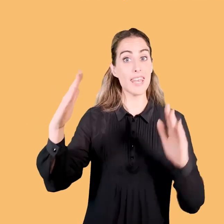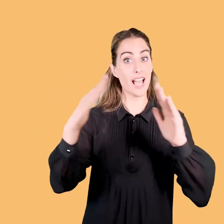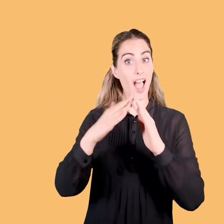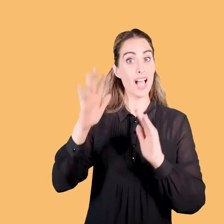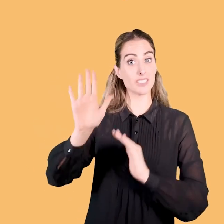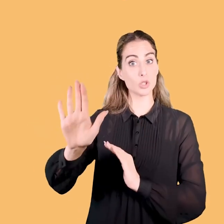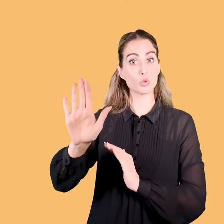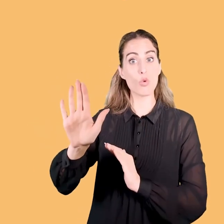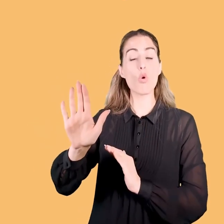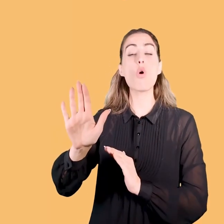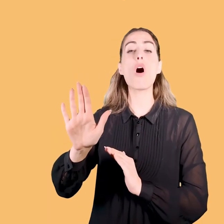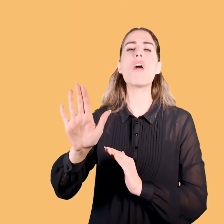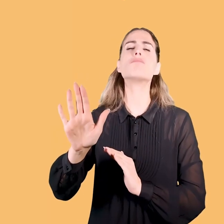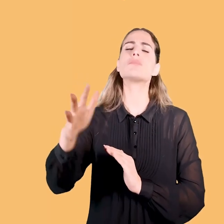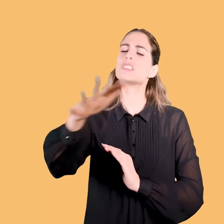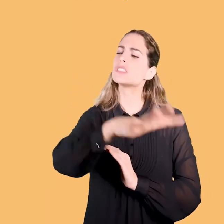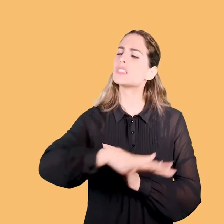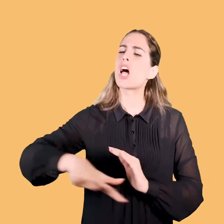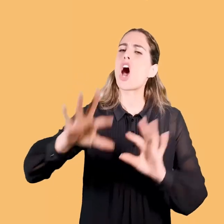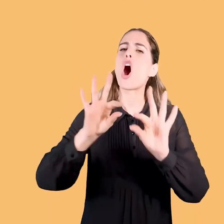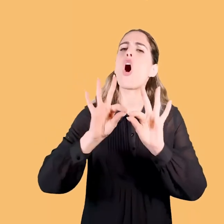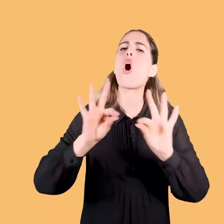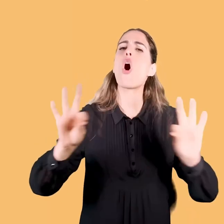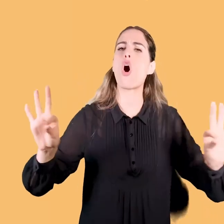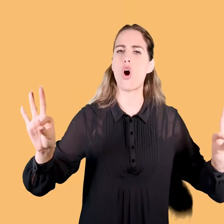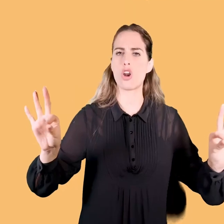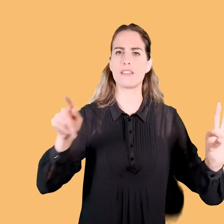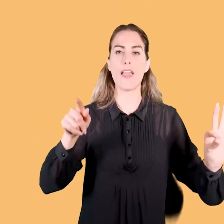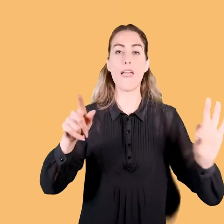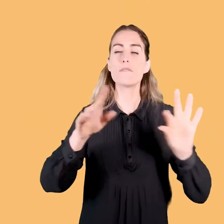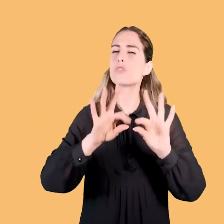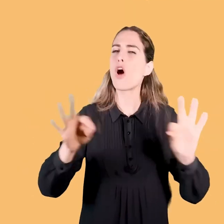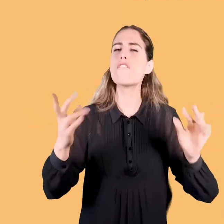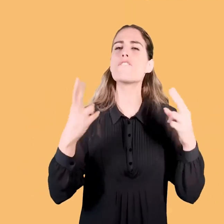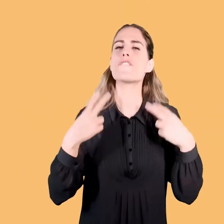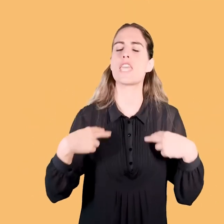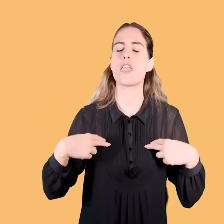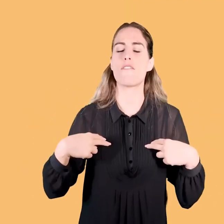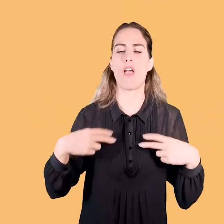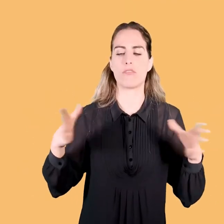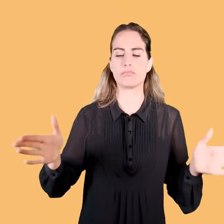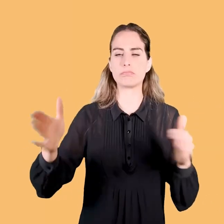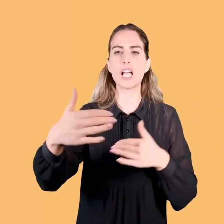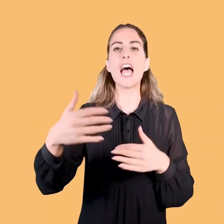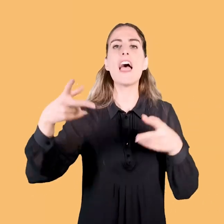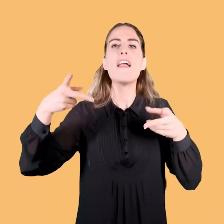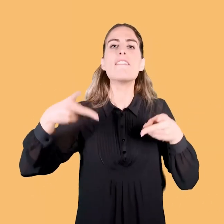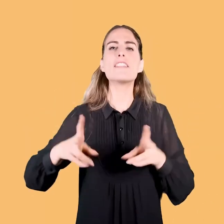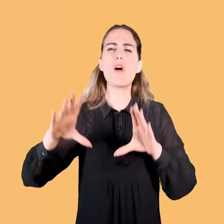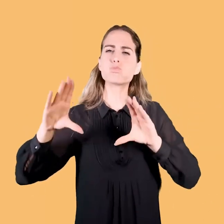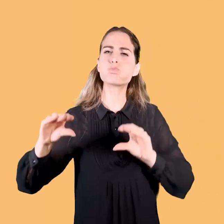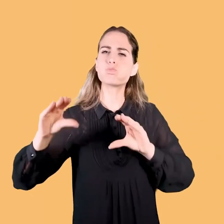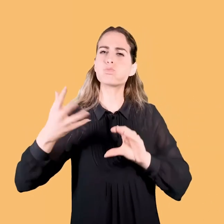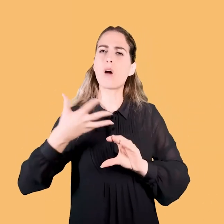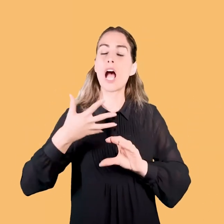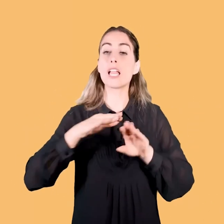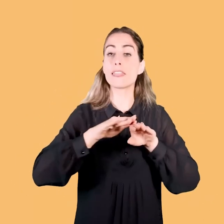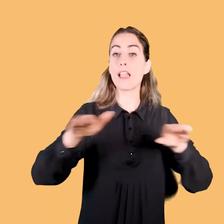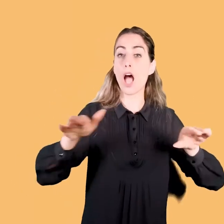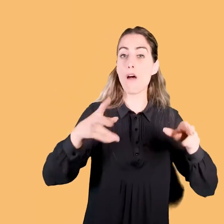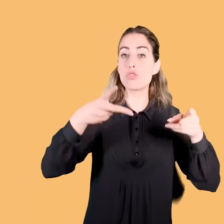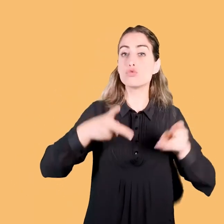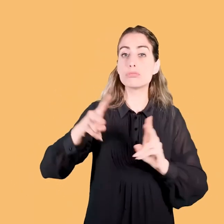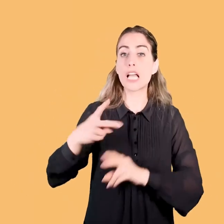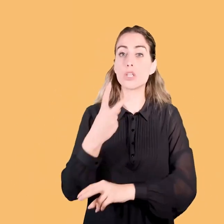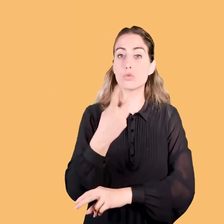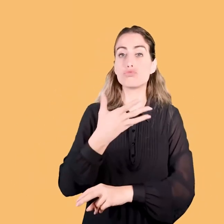che occupa il secondo atto è vive nell'ordine, quindi c'è il divano, c'è un tavolino con due sedie,